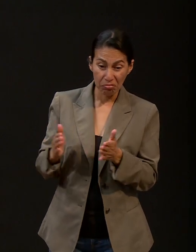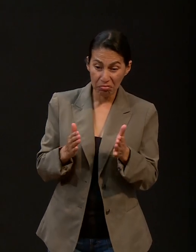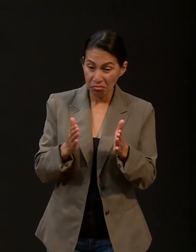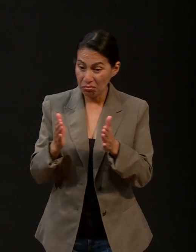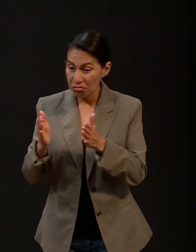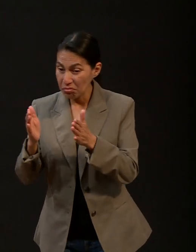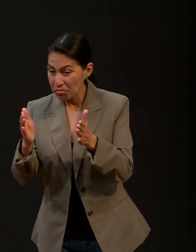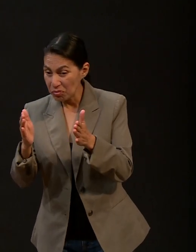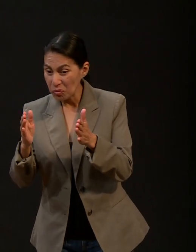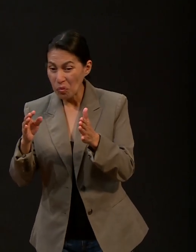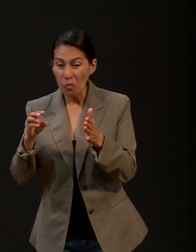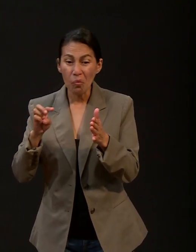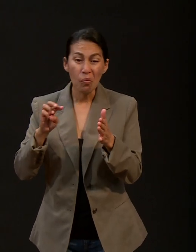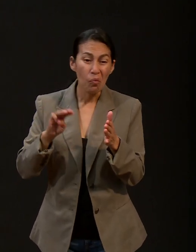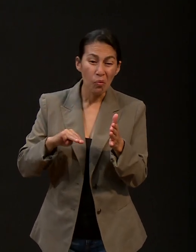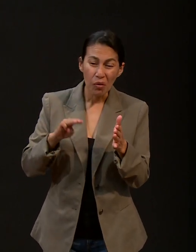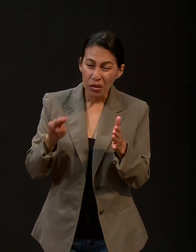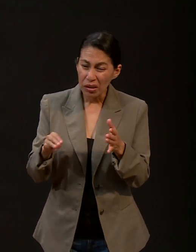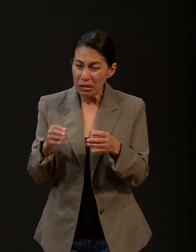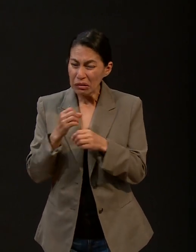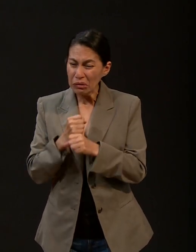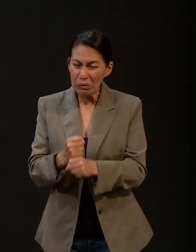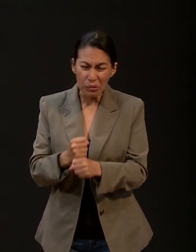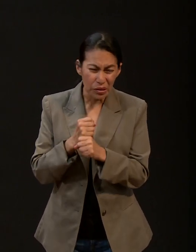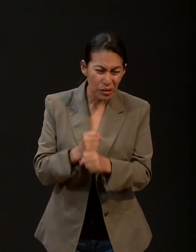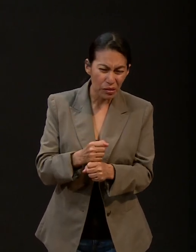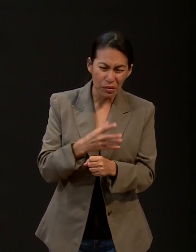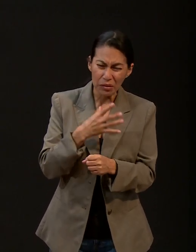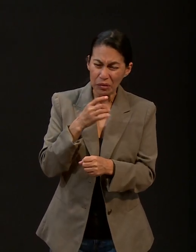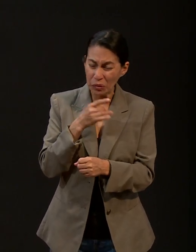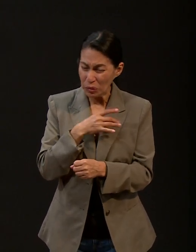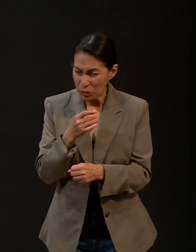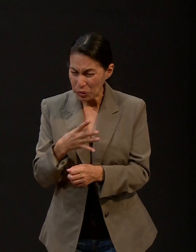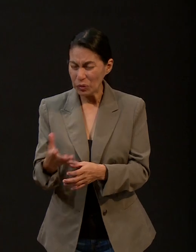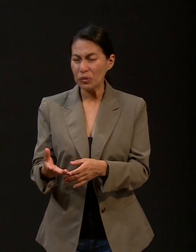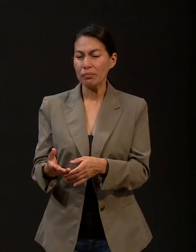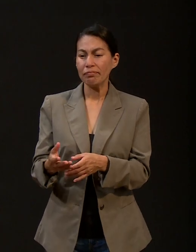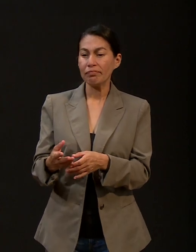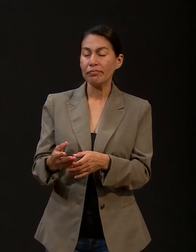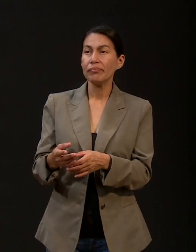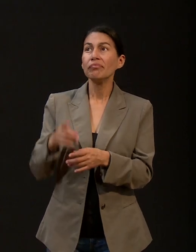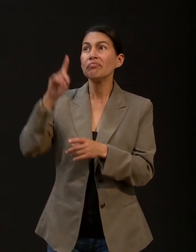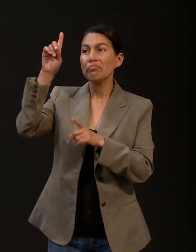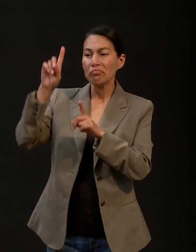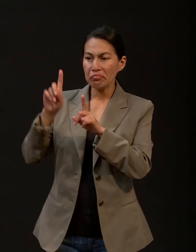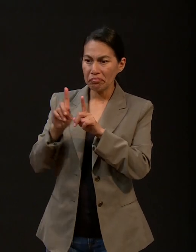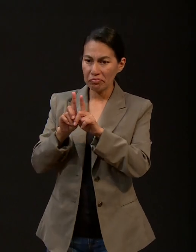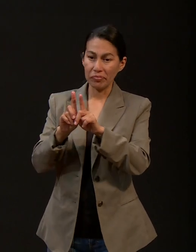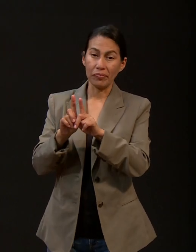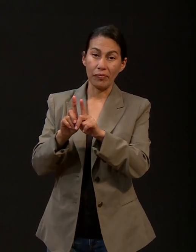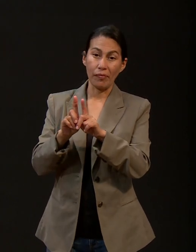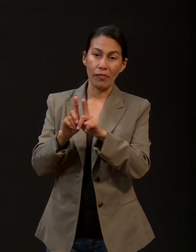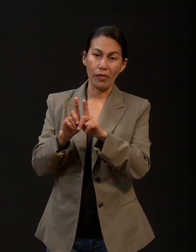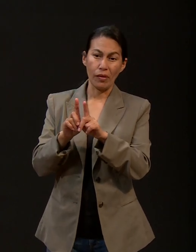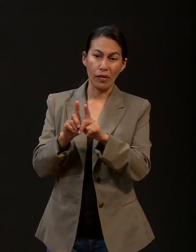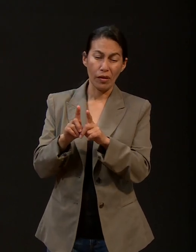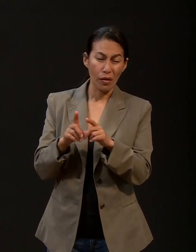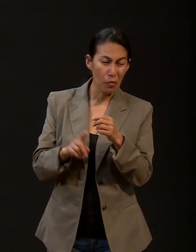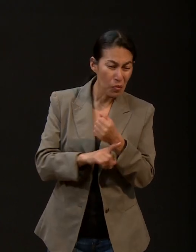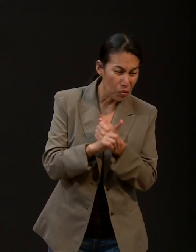dolor, del sufrimiento, no podamos ver o sentir, pero Dios está ahí. Porque